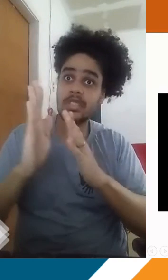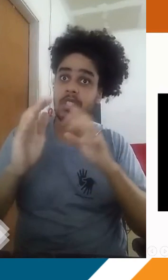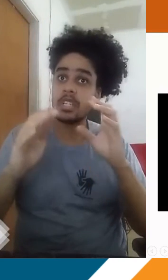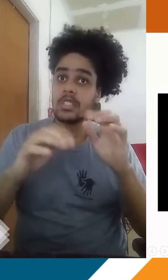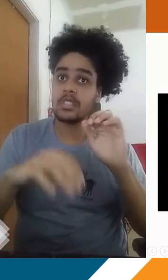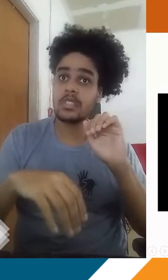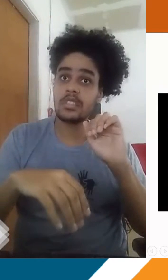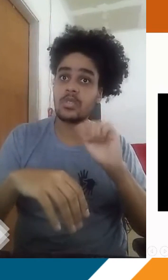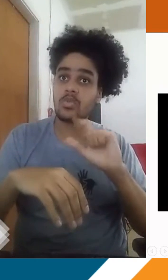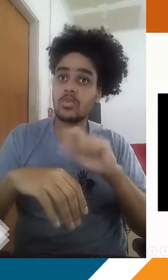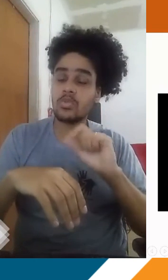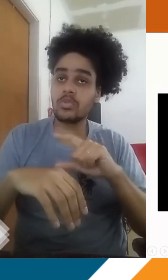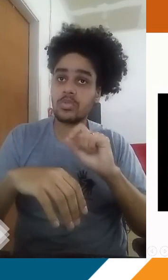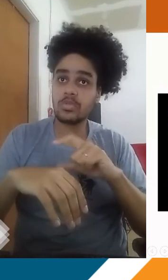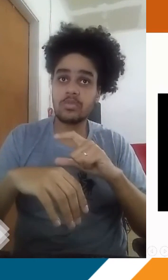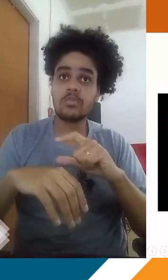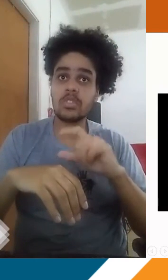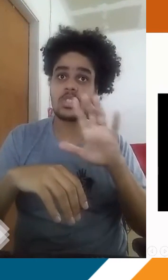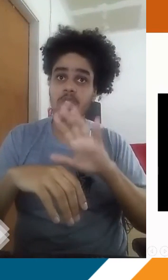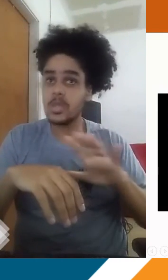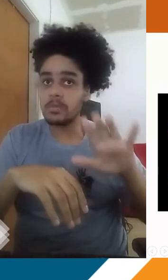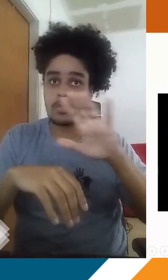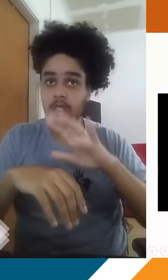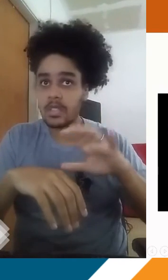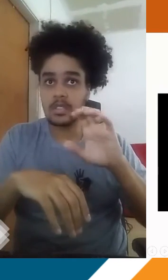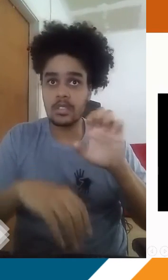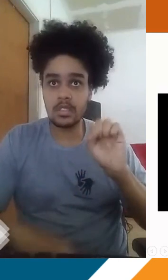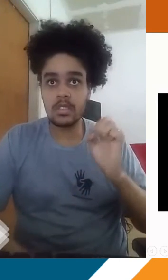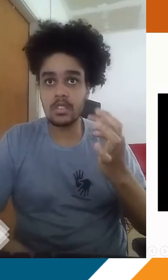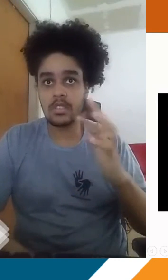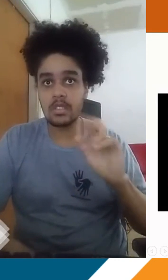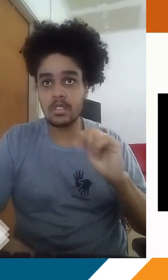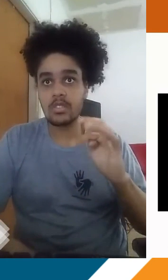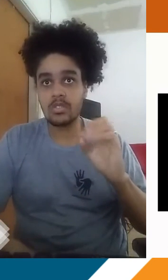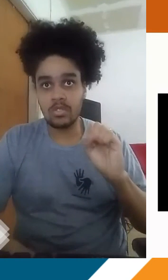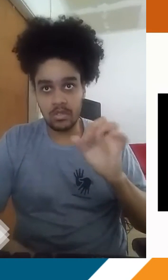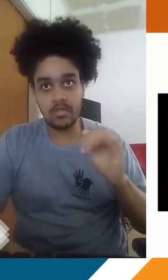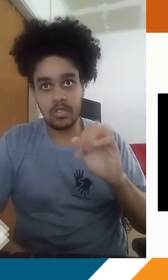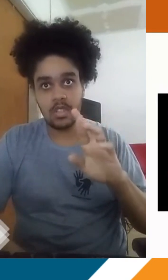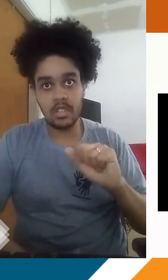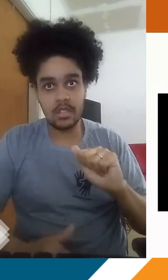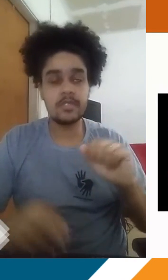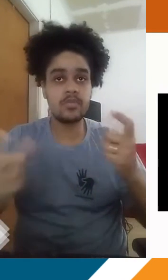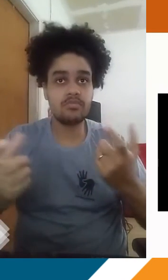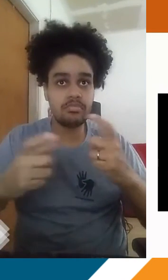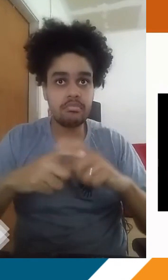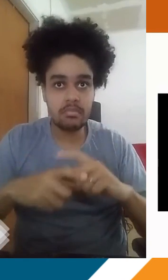podem ver, corresponde justamente aos espaços da estratosfera que a gente tem uma concentração reduzida de